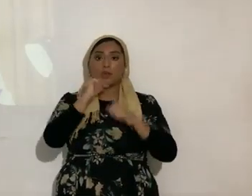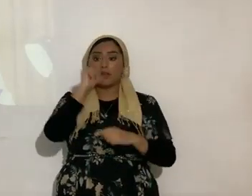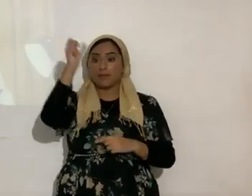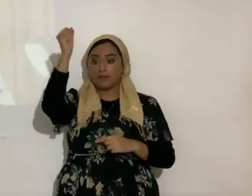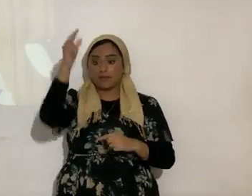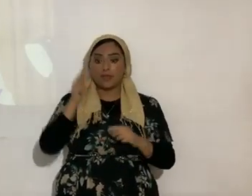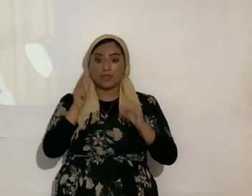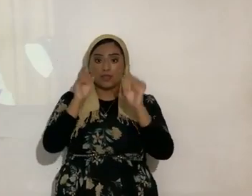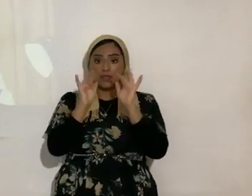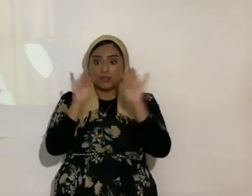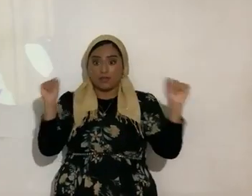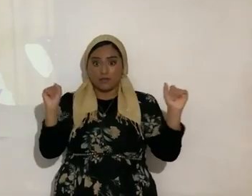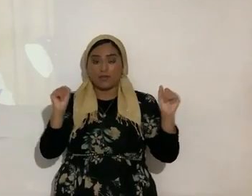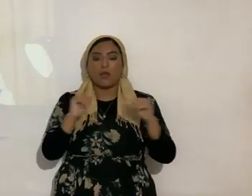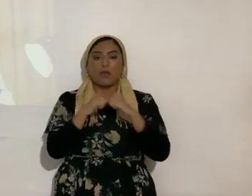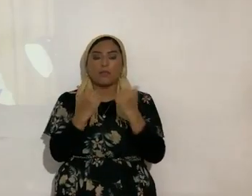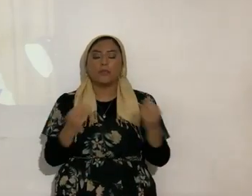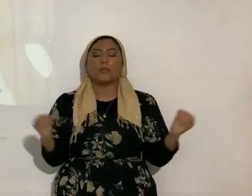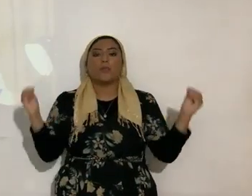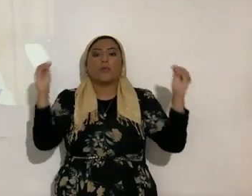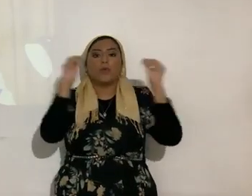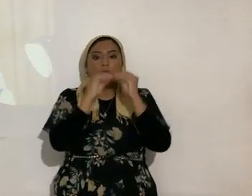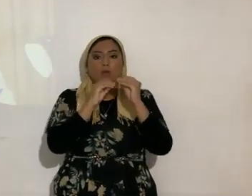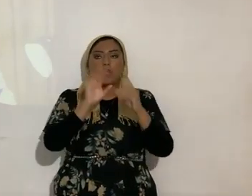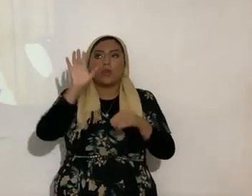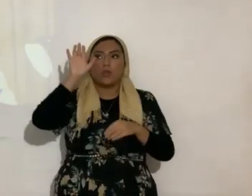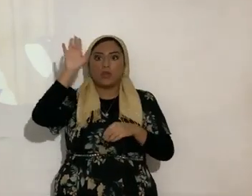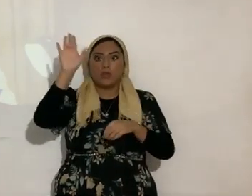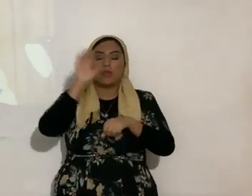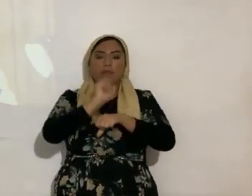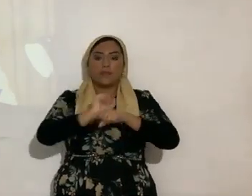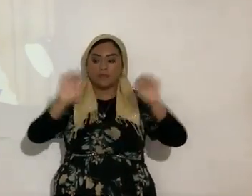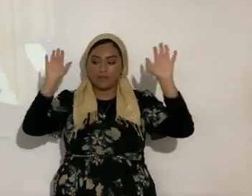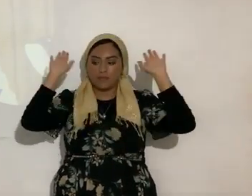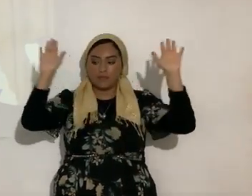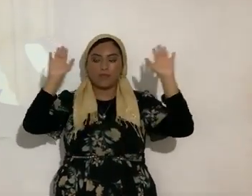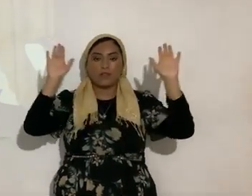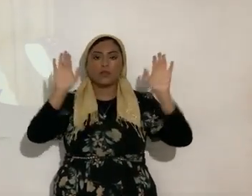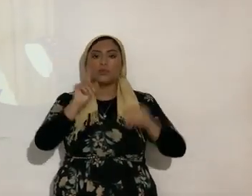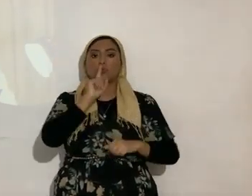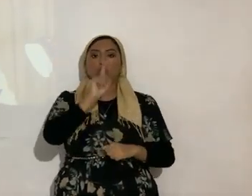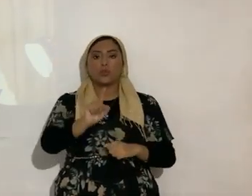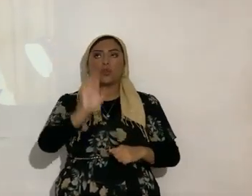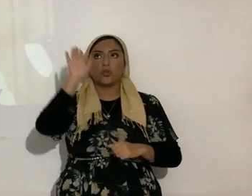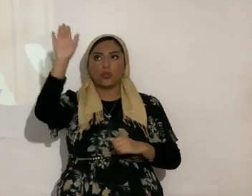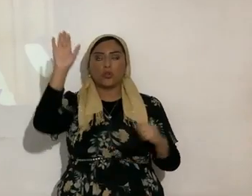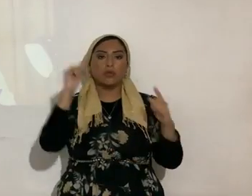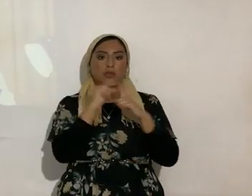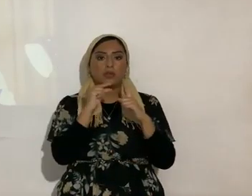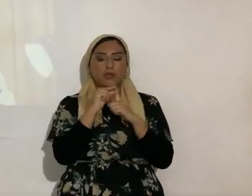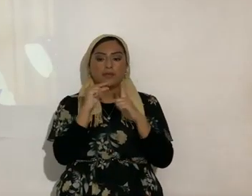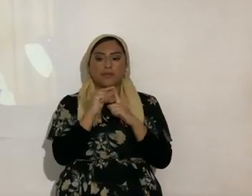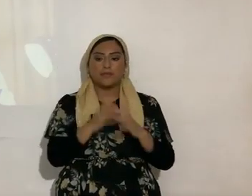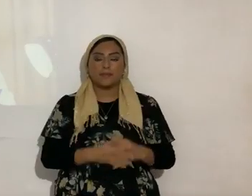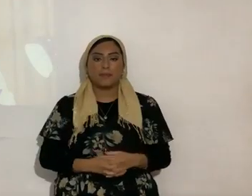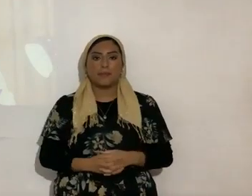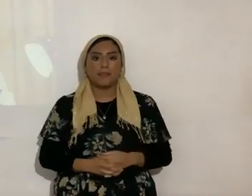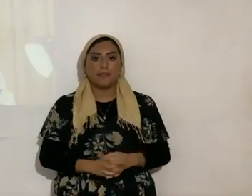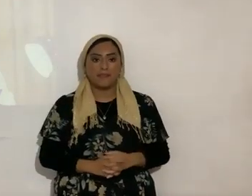cuanto más también sus milagros que son la realización de su palabra lo voy a